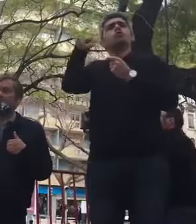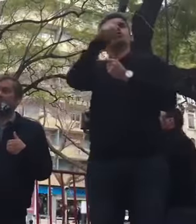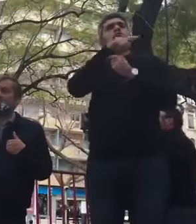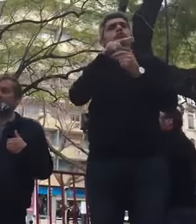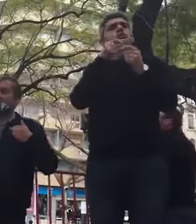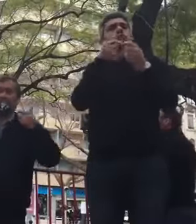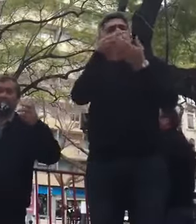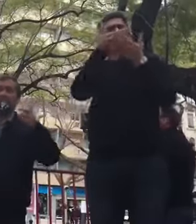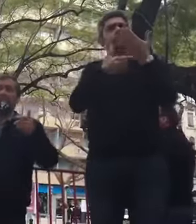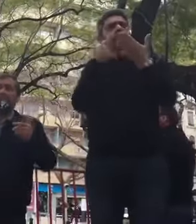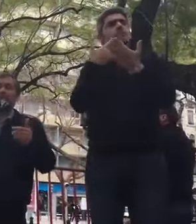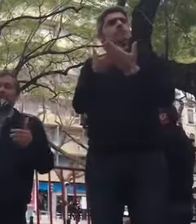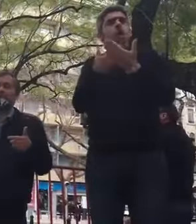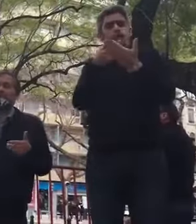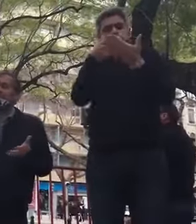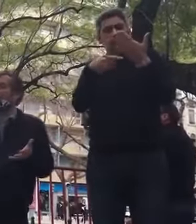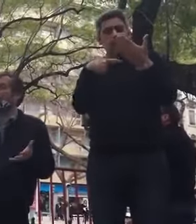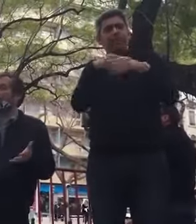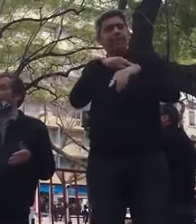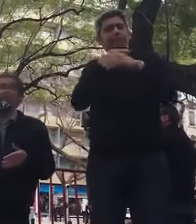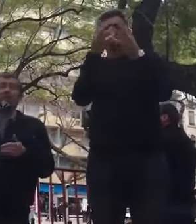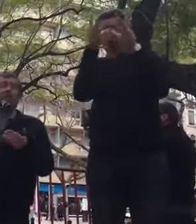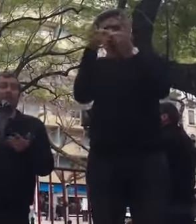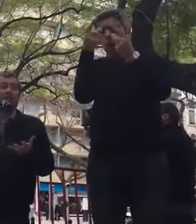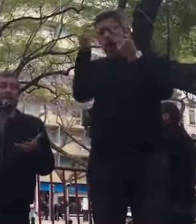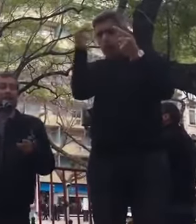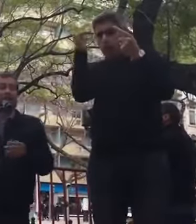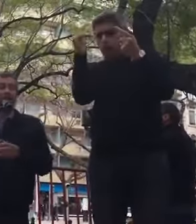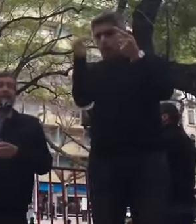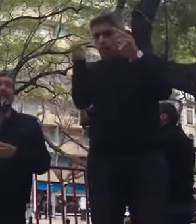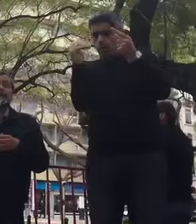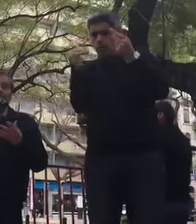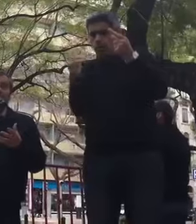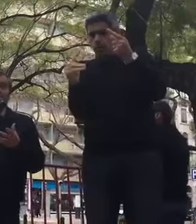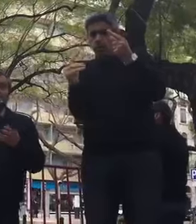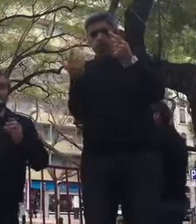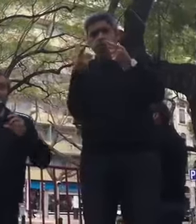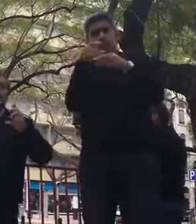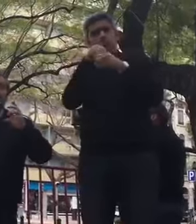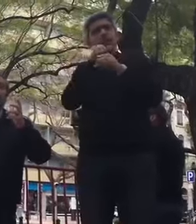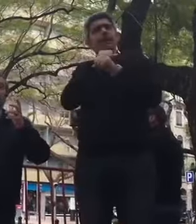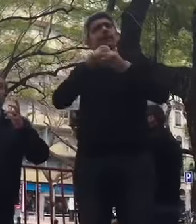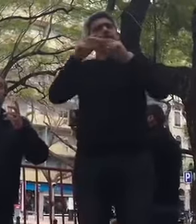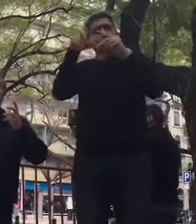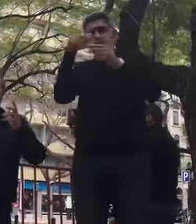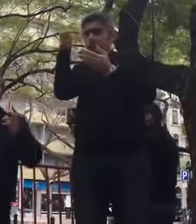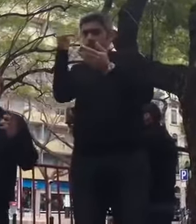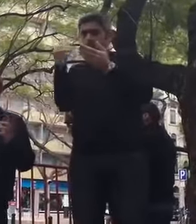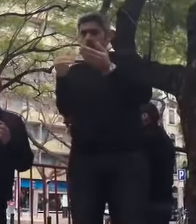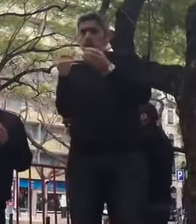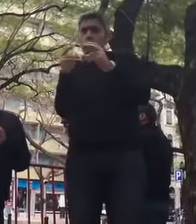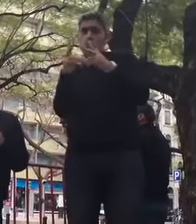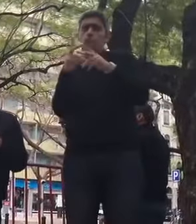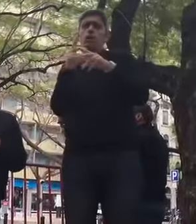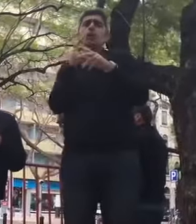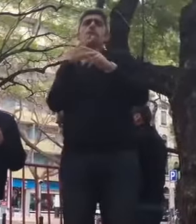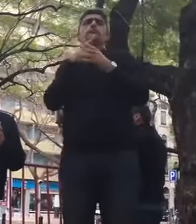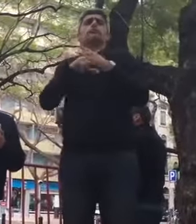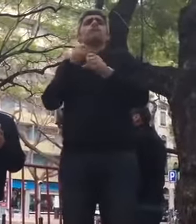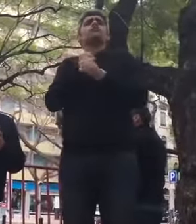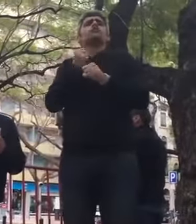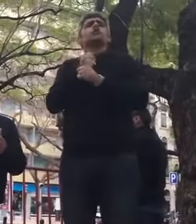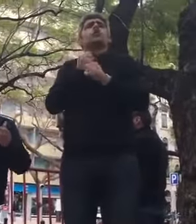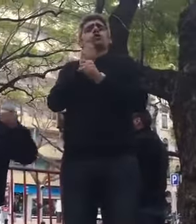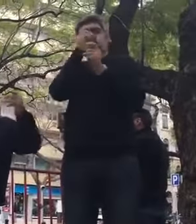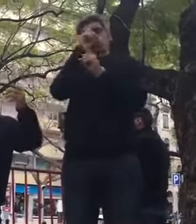me deram para ver que está lá o tempo todo contabilizado, para entrar dentro da carreira, pois o que conta é o tempo prestado em funções